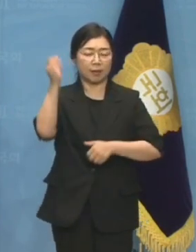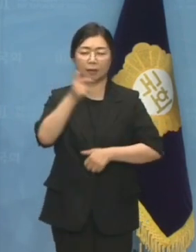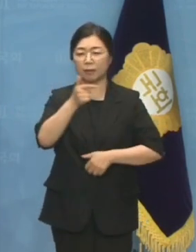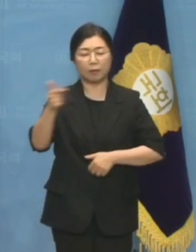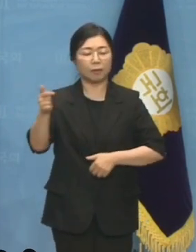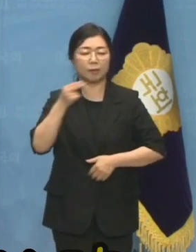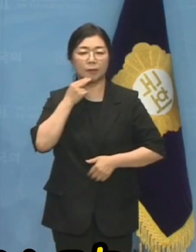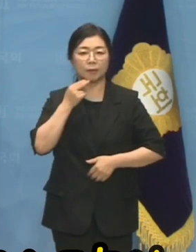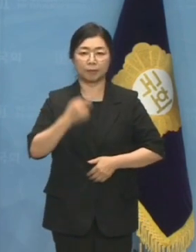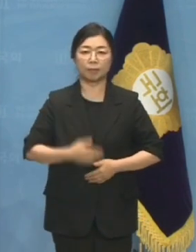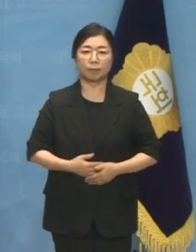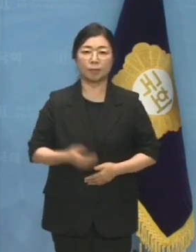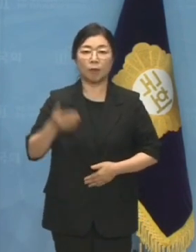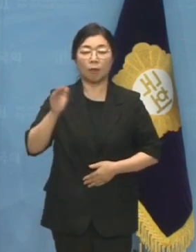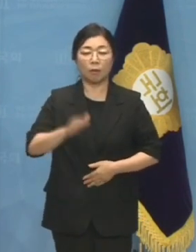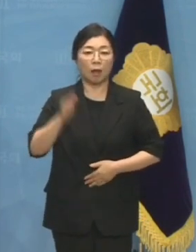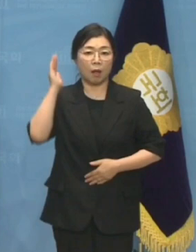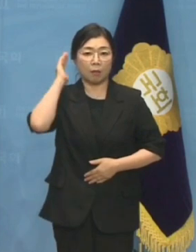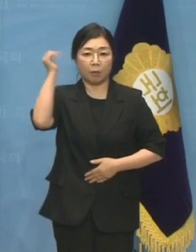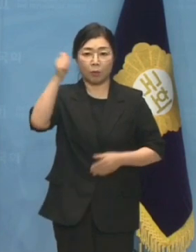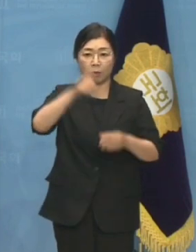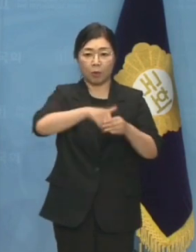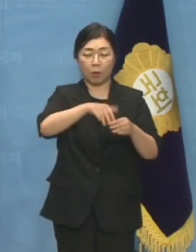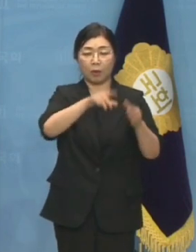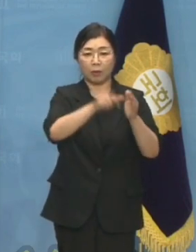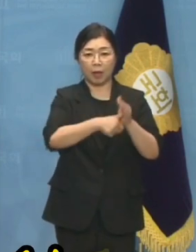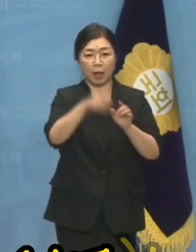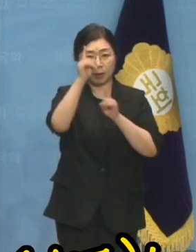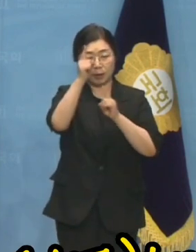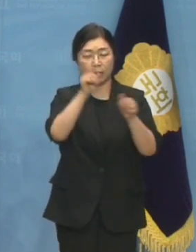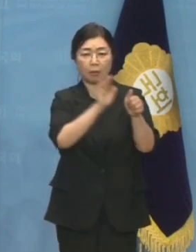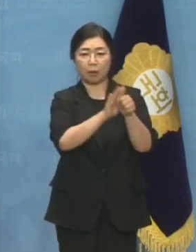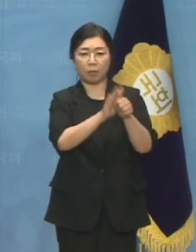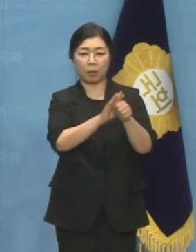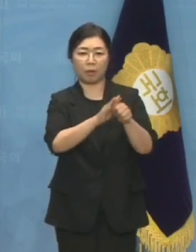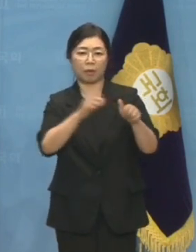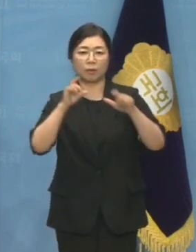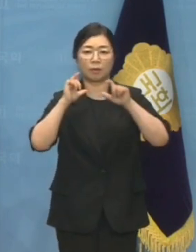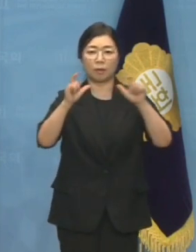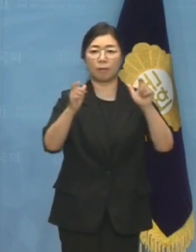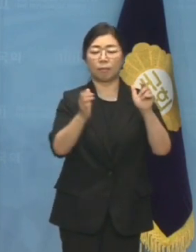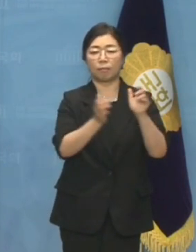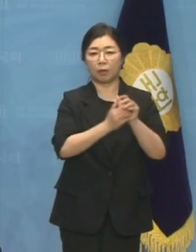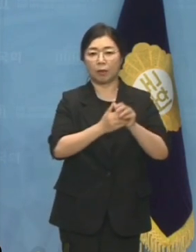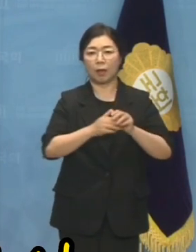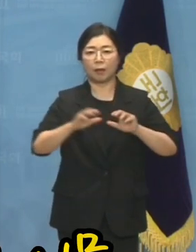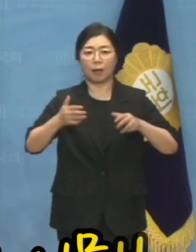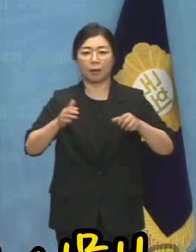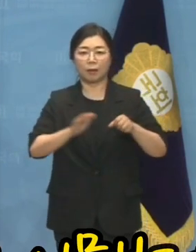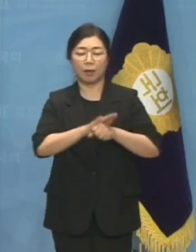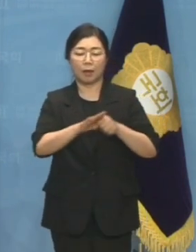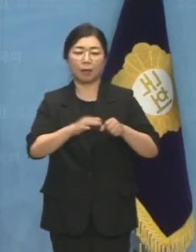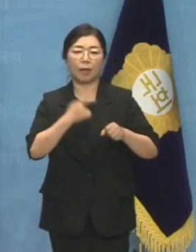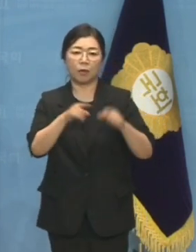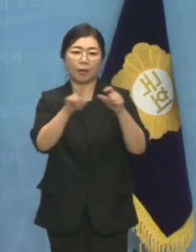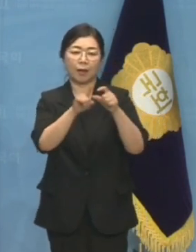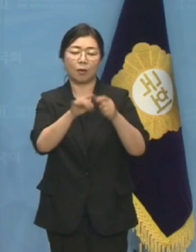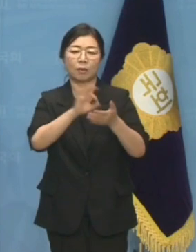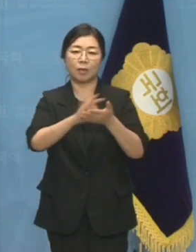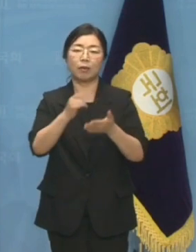지난 대선 당시 이재명 대표 지지를 선언하며 애국을 갖다 붙였던 인물부터